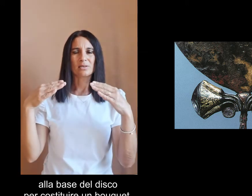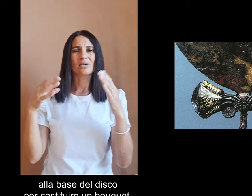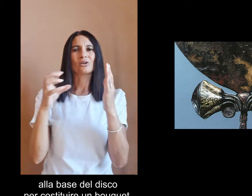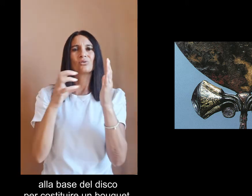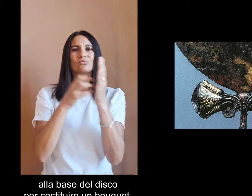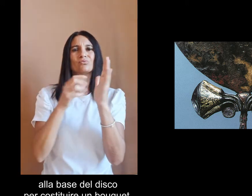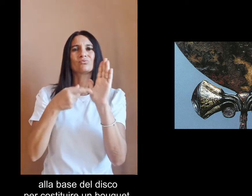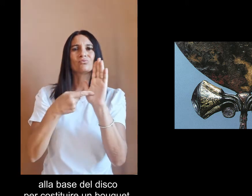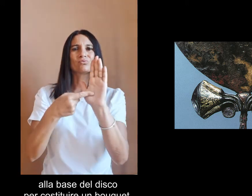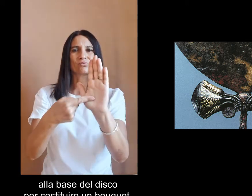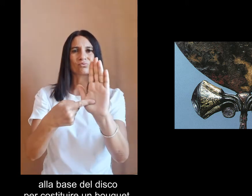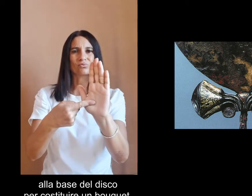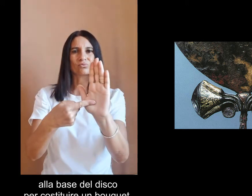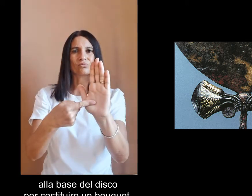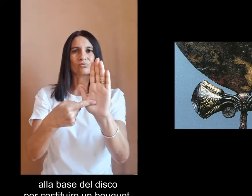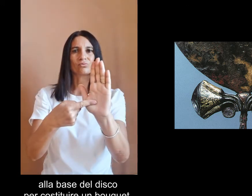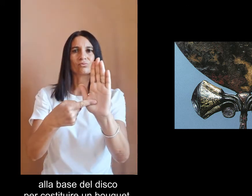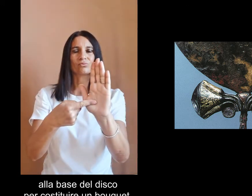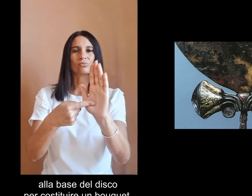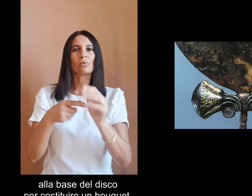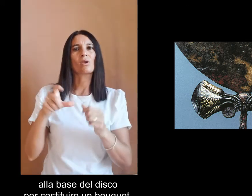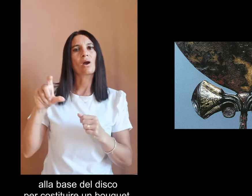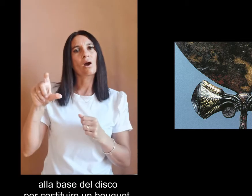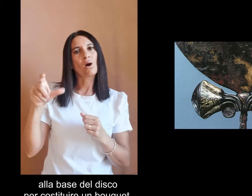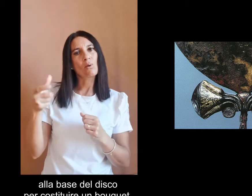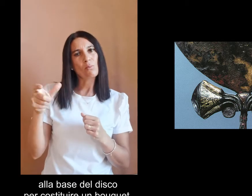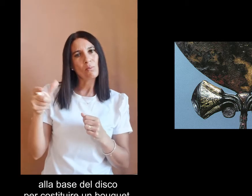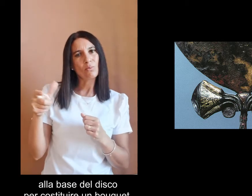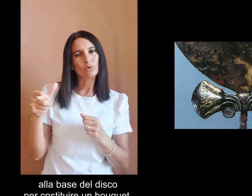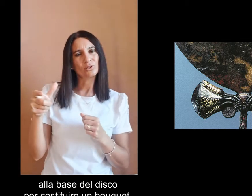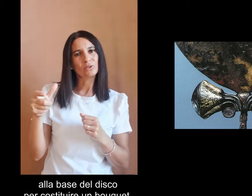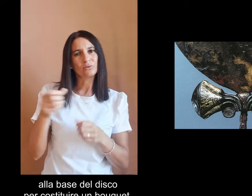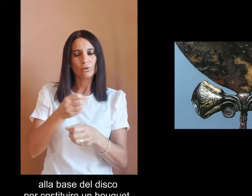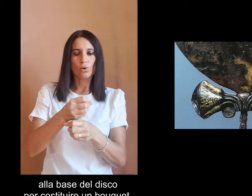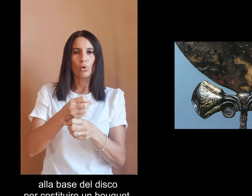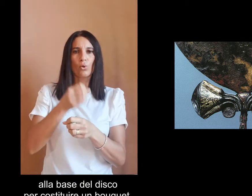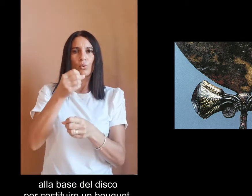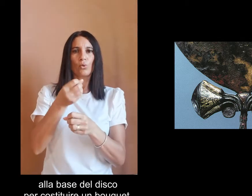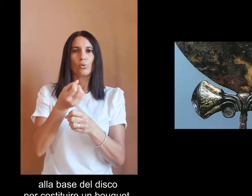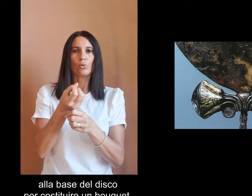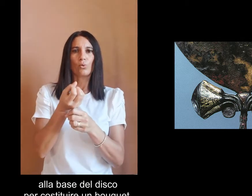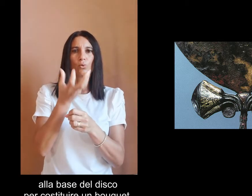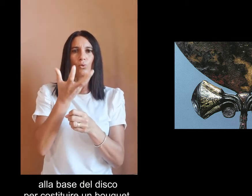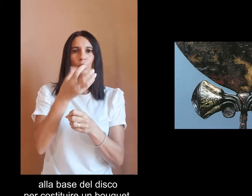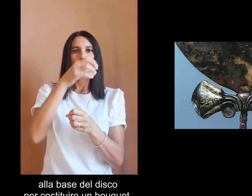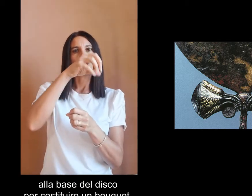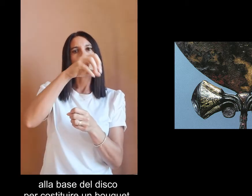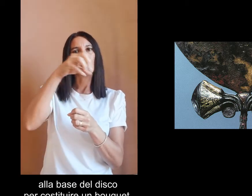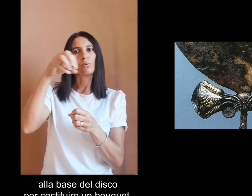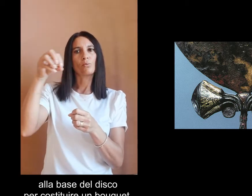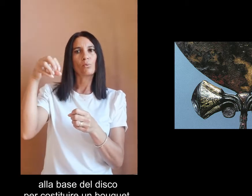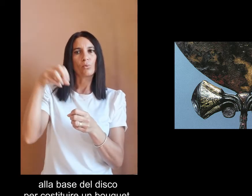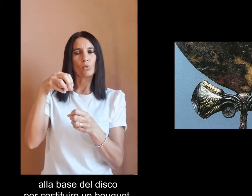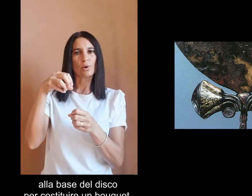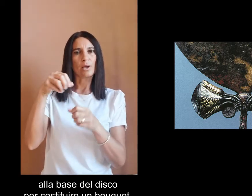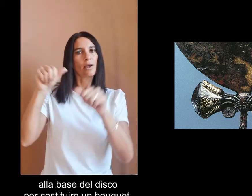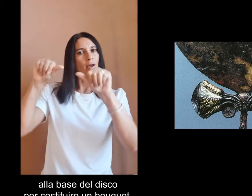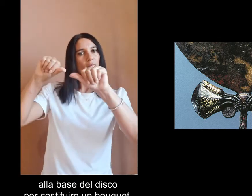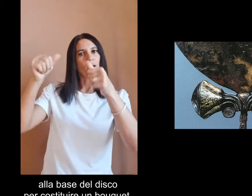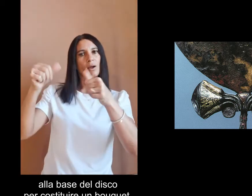del disco per costituire